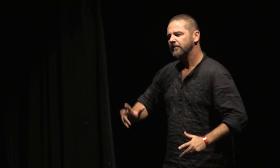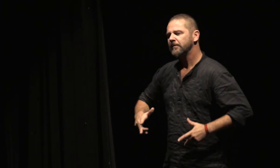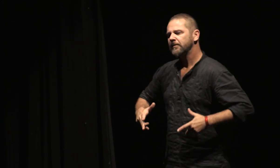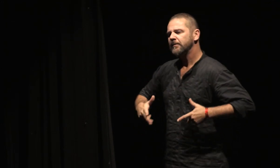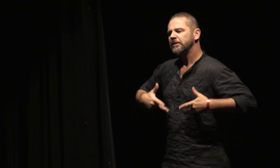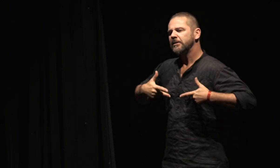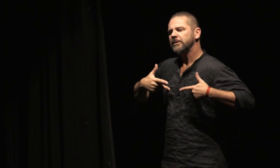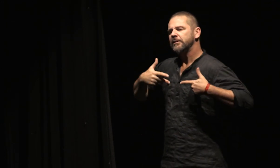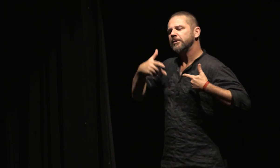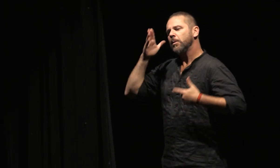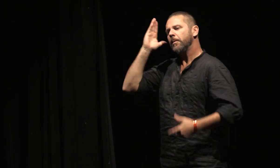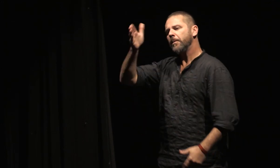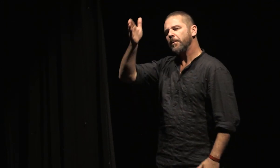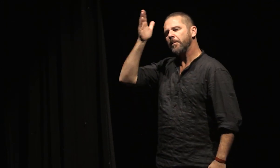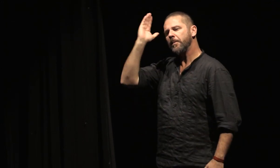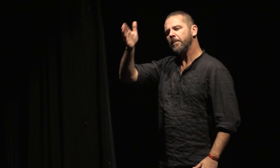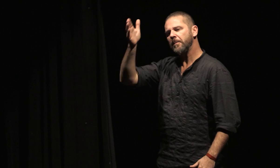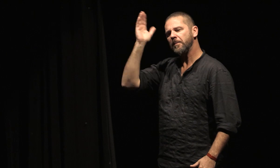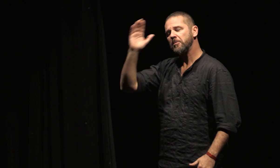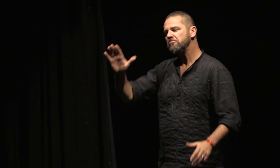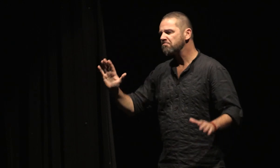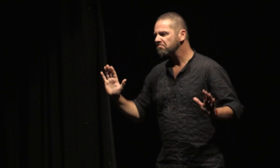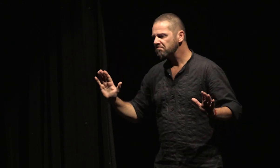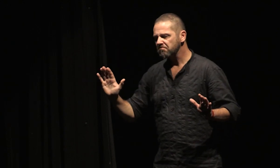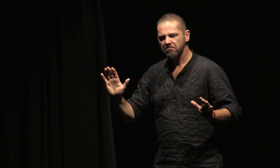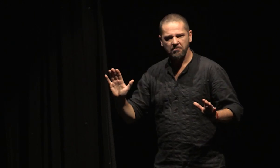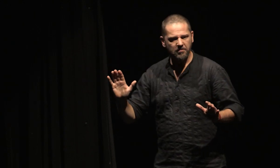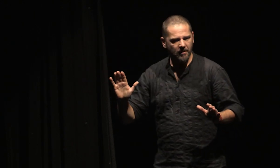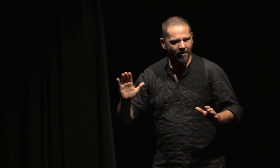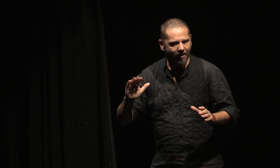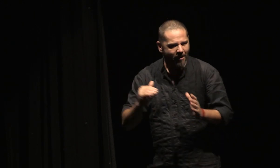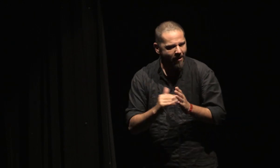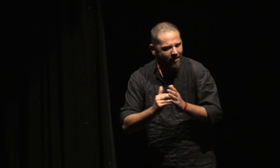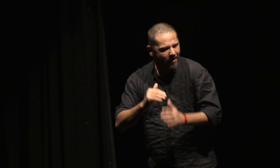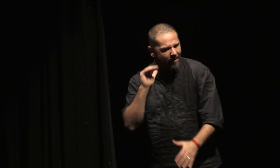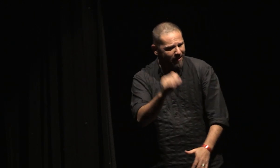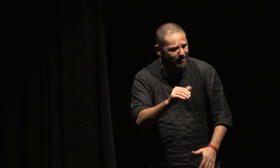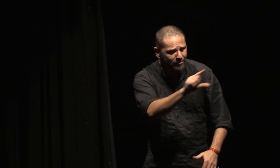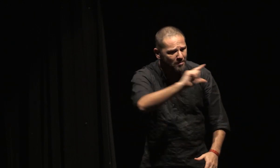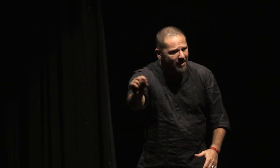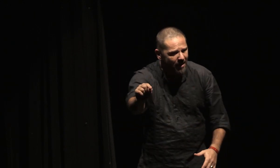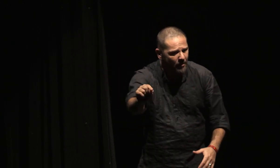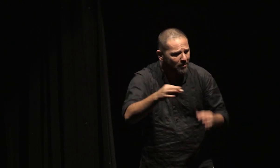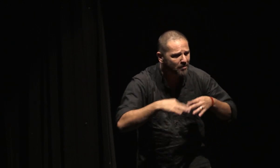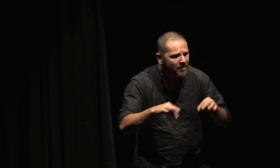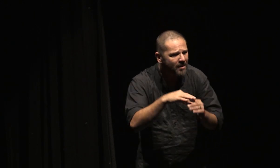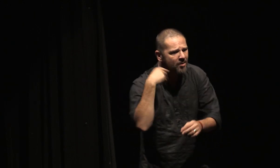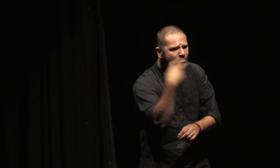quatrième verre, j'ai dit, taquin, ainsi tu partirais. Et la patrie ? Il me